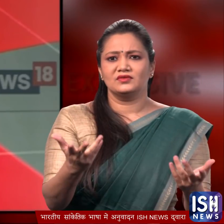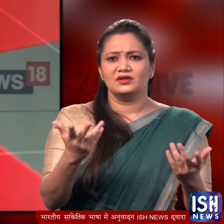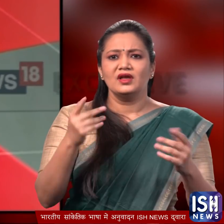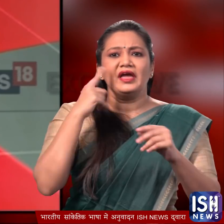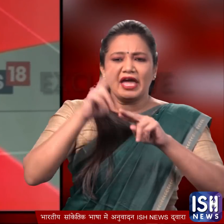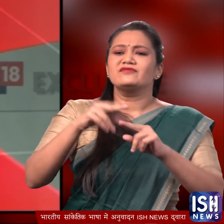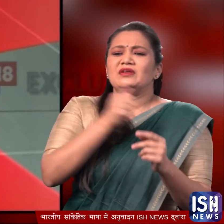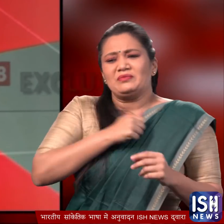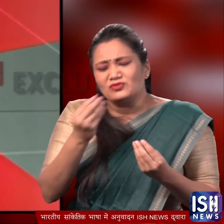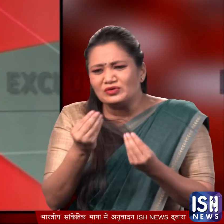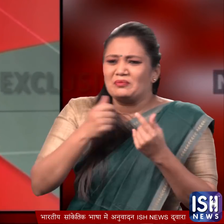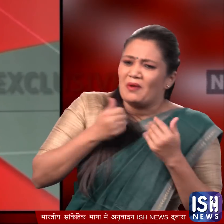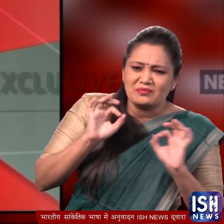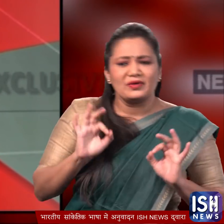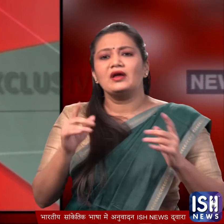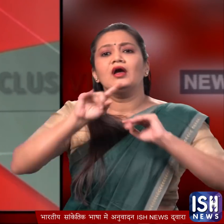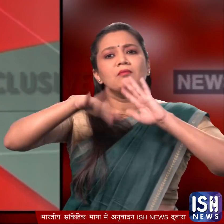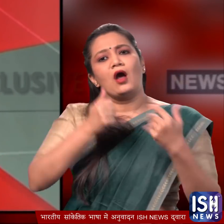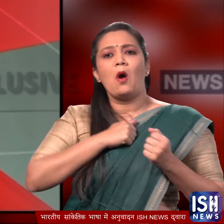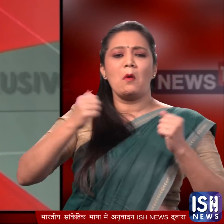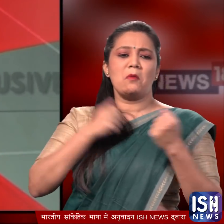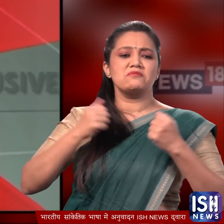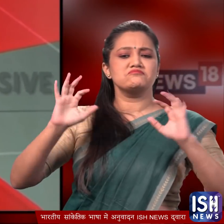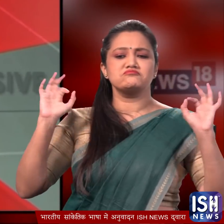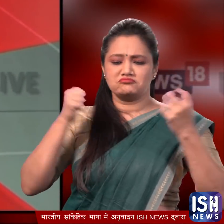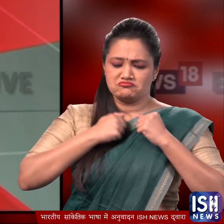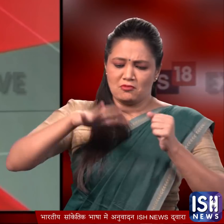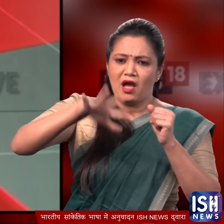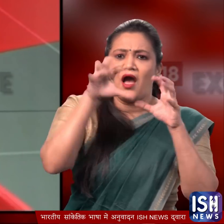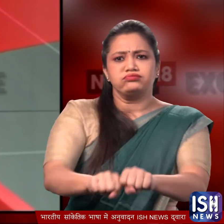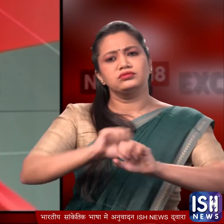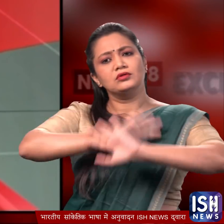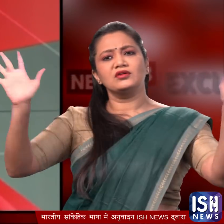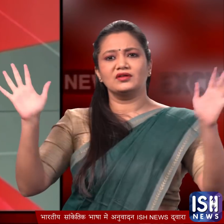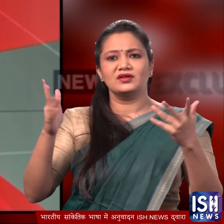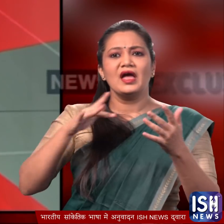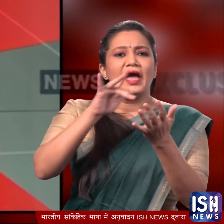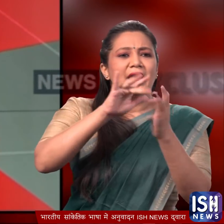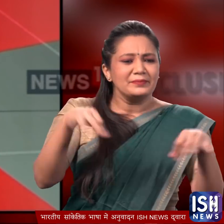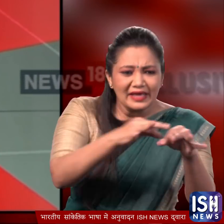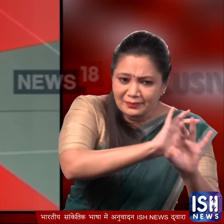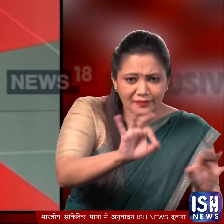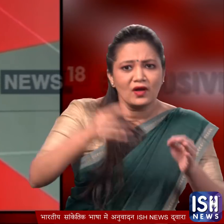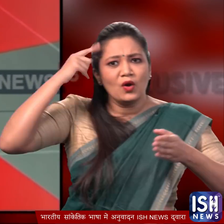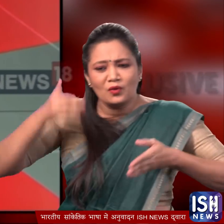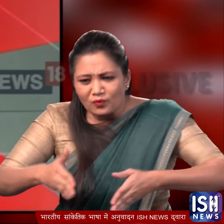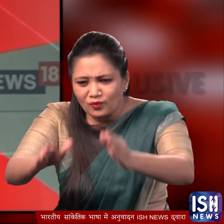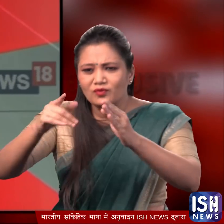हैं चुरुआत में कोई रोके तो मजबूरी गिनाते हैं बाद में मान लेते हैं कि अब तो ये जमीन हमारी हुई खाली जमीन न मिले तो सड़क,